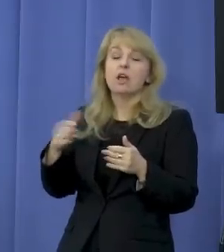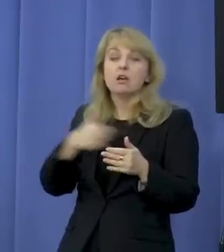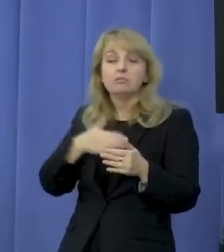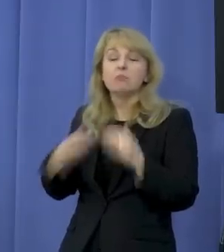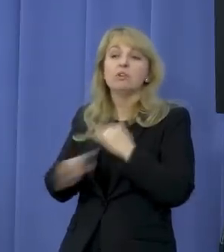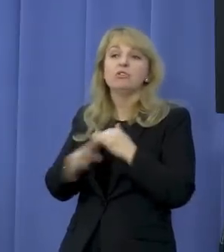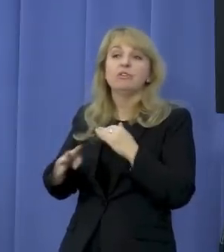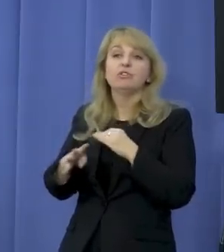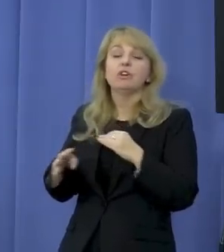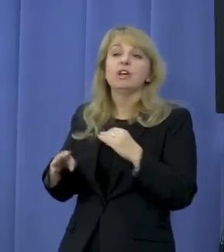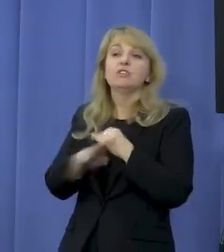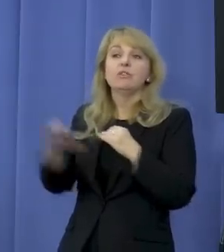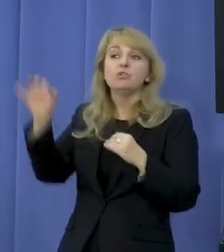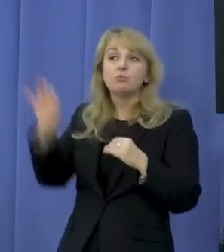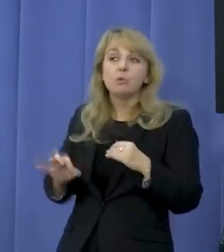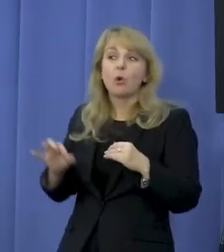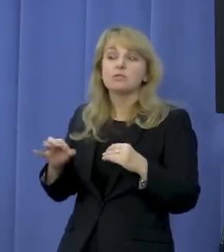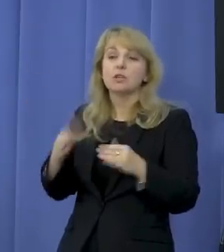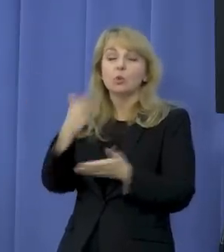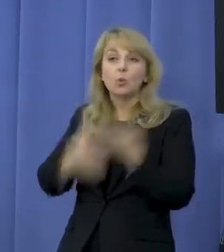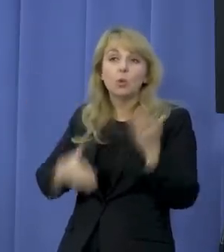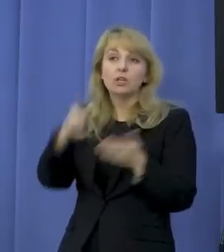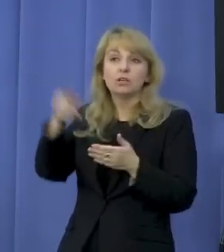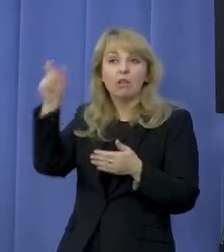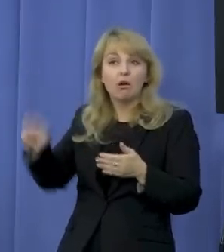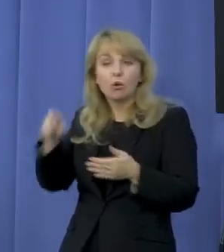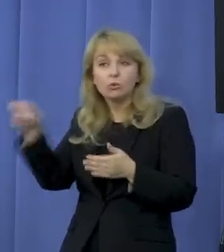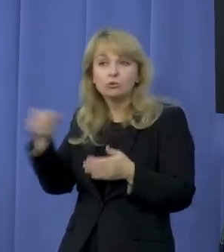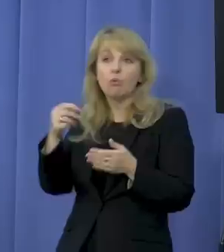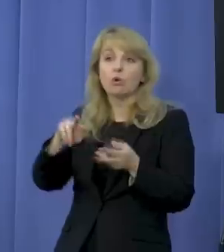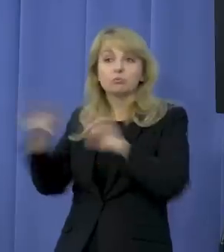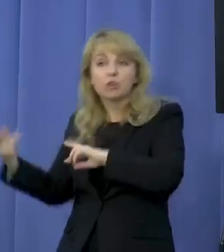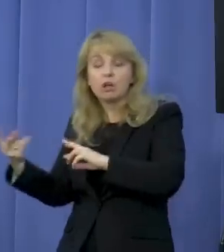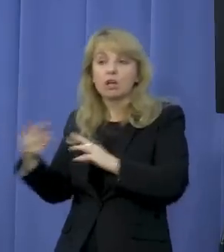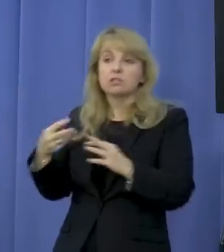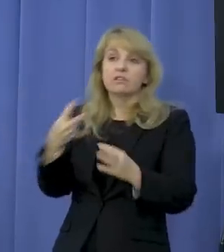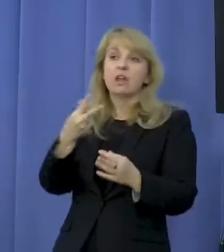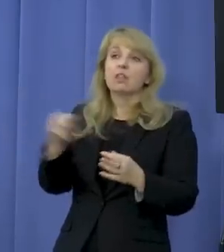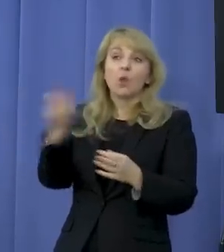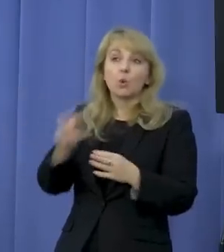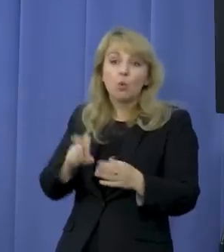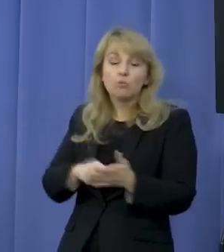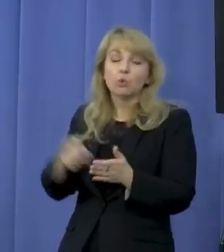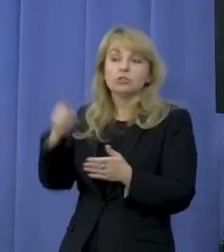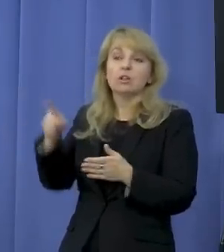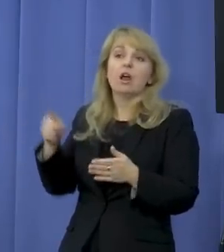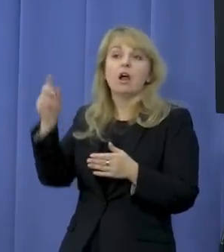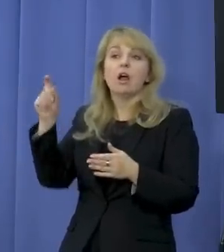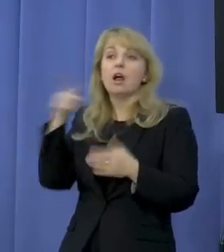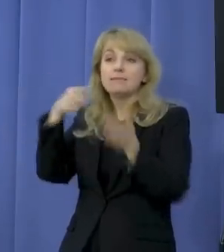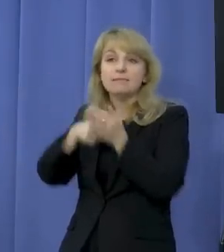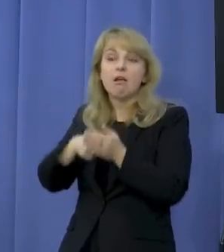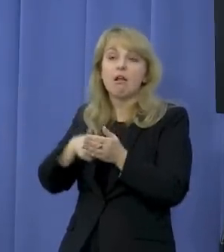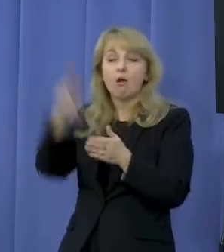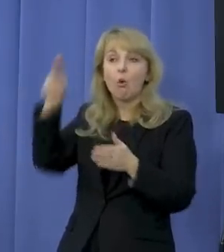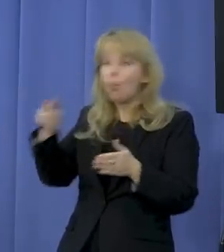99% bonifikaty i przekazywanie nieruchomości na cele sakralne, tak jak w